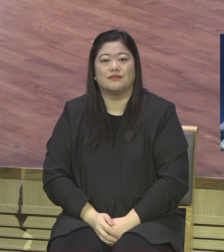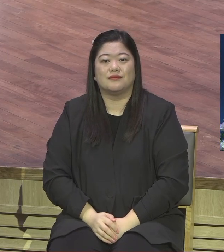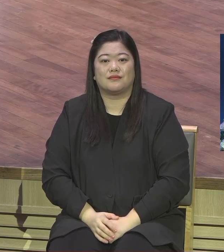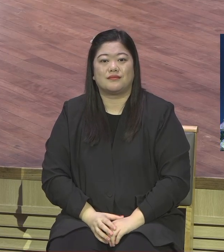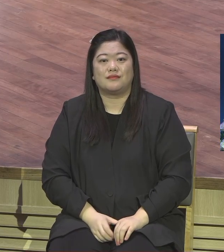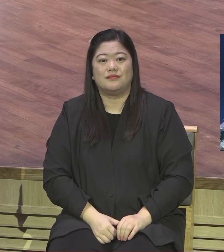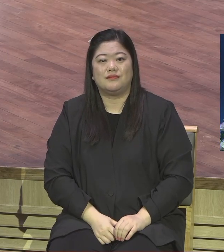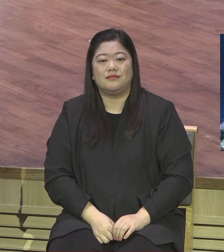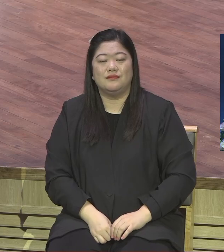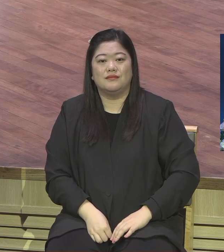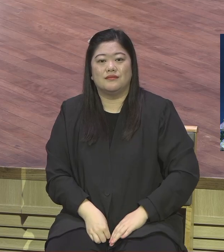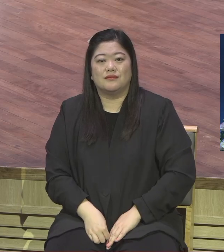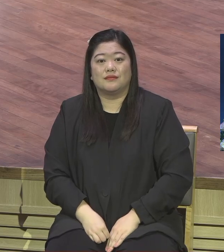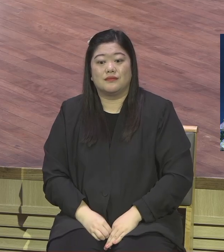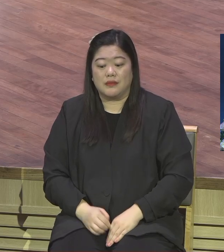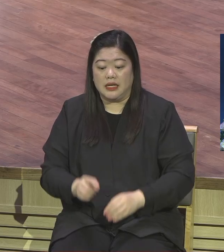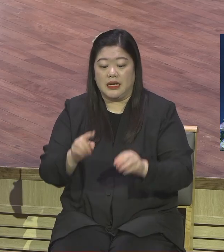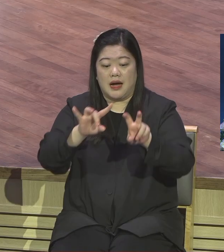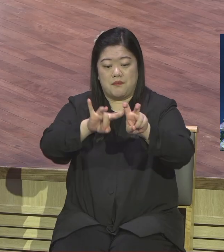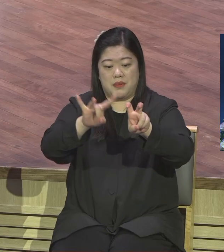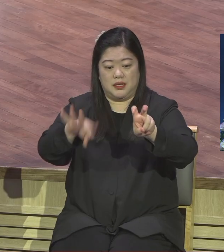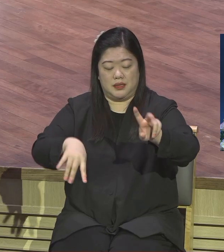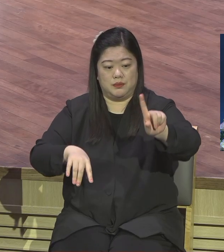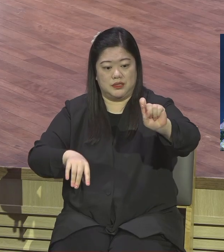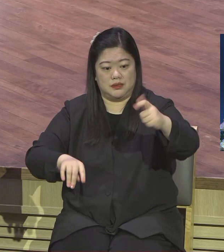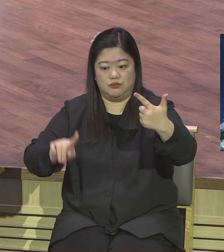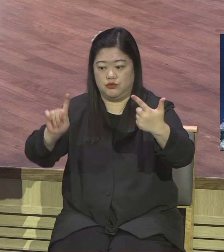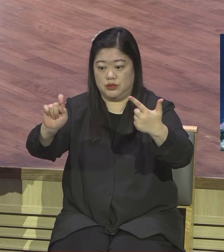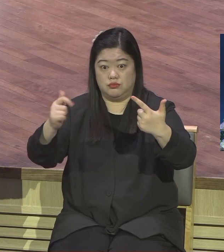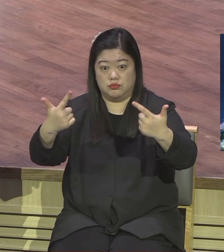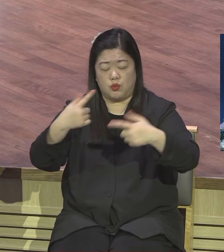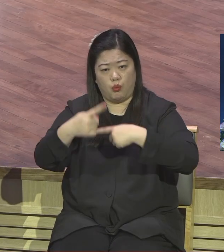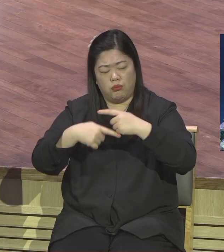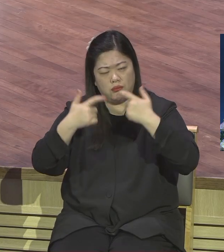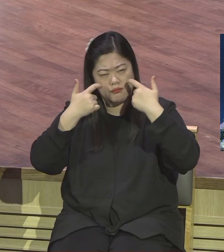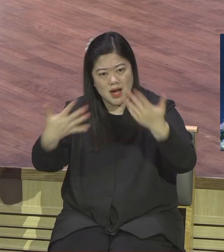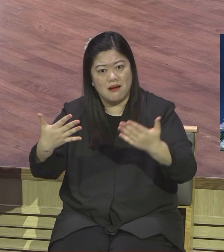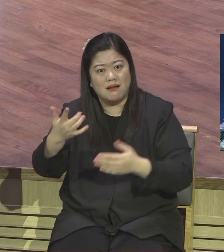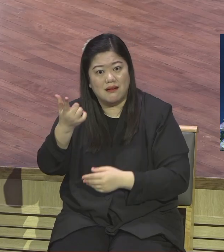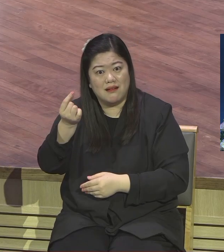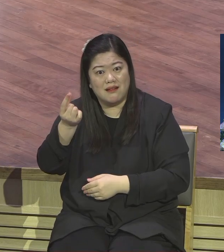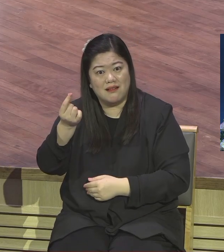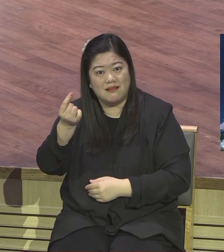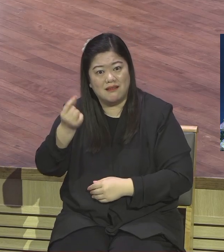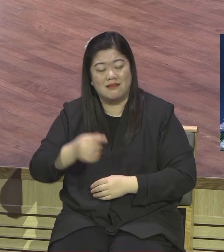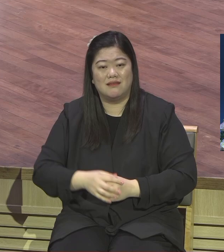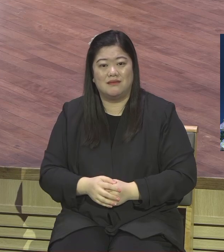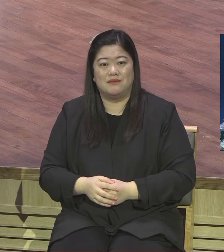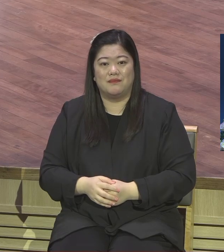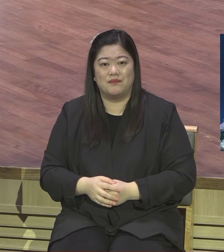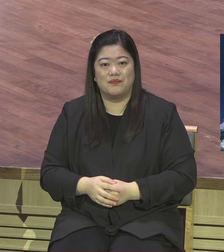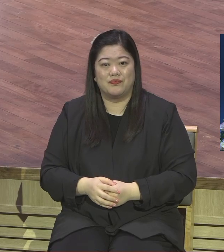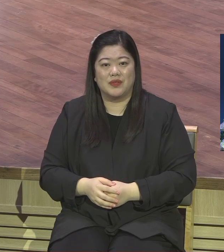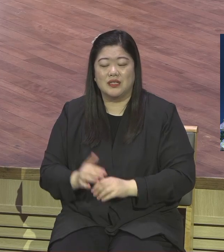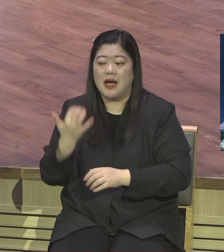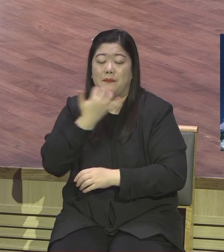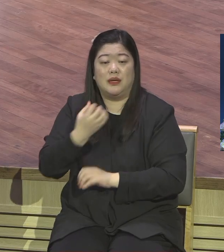이 답변이 얼마나 정확했던지 예수님께서 감동을 하시고 말씀하십니다